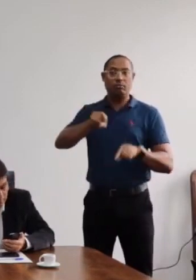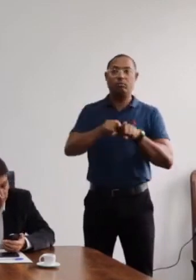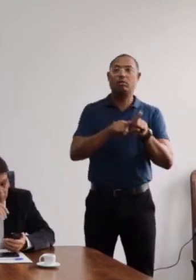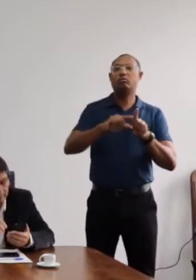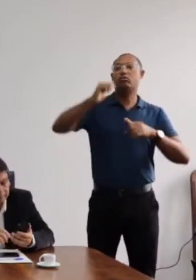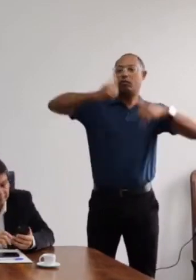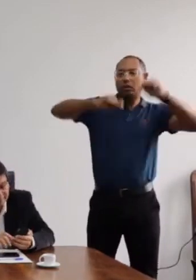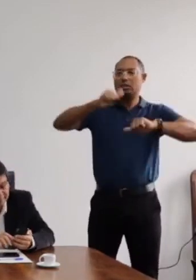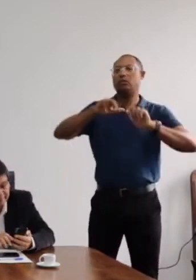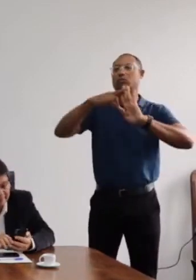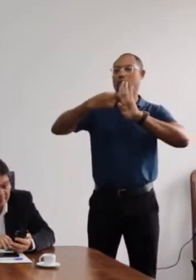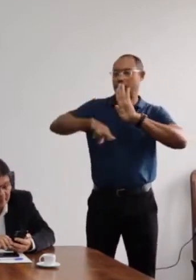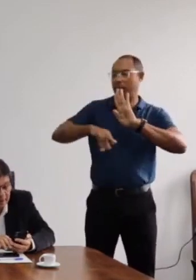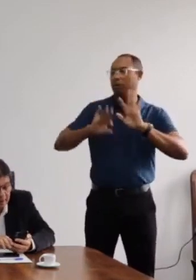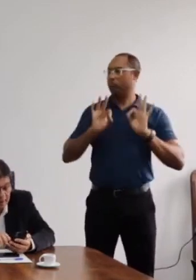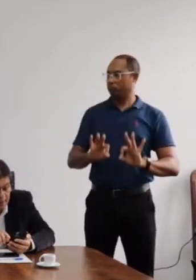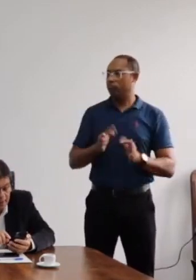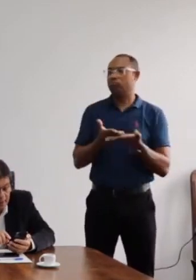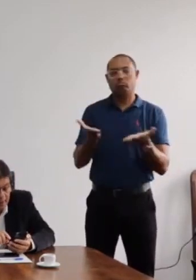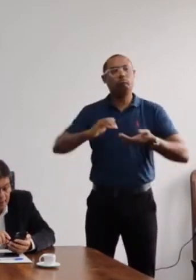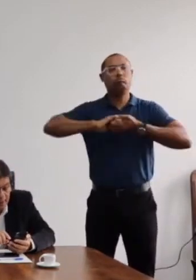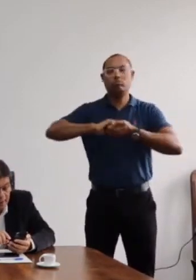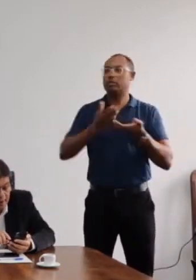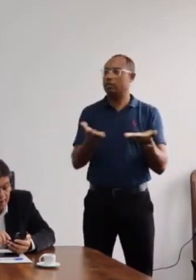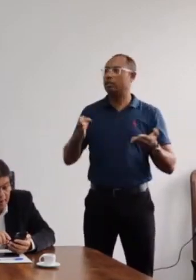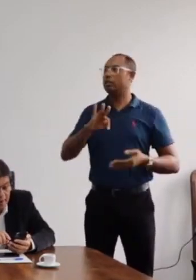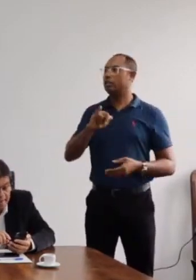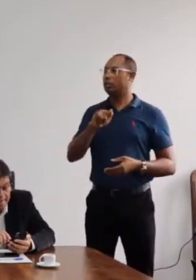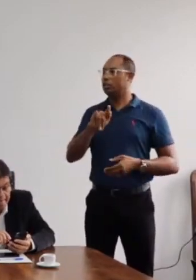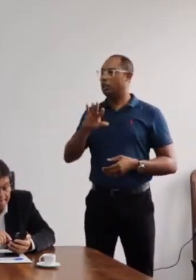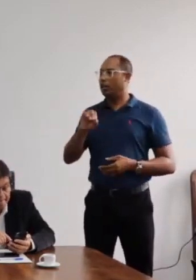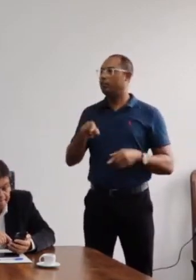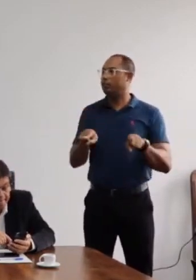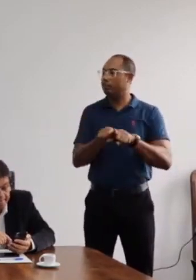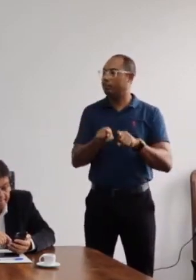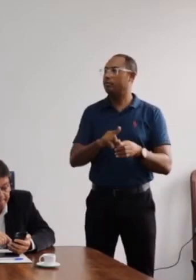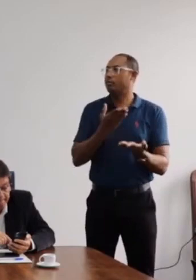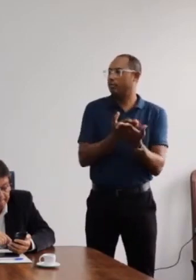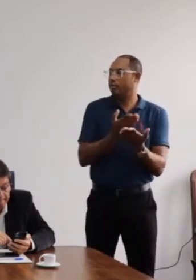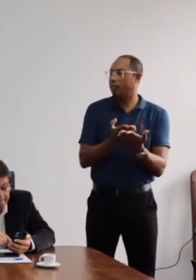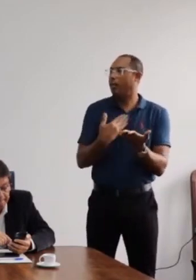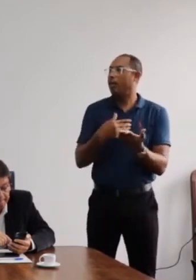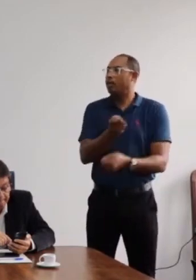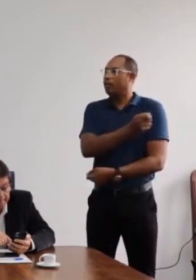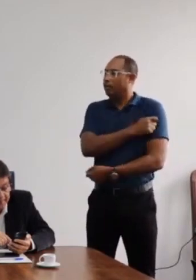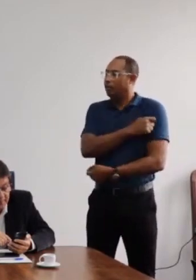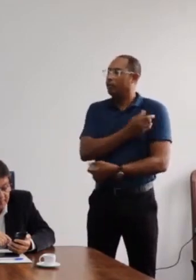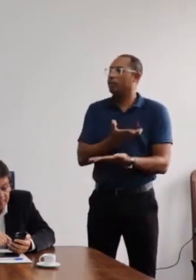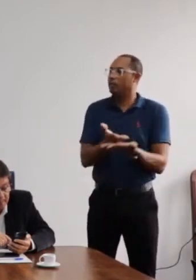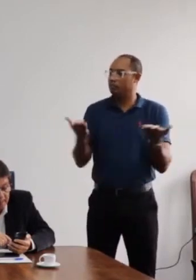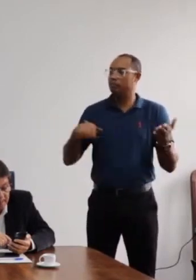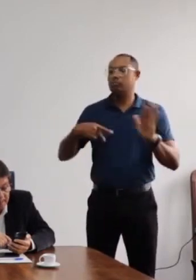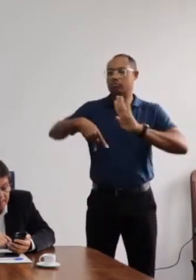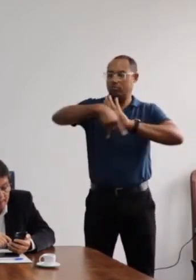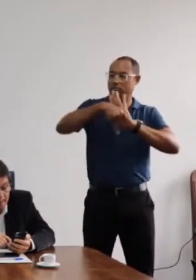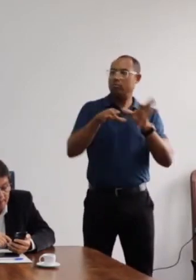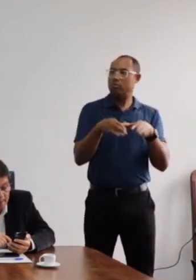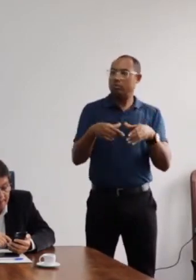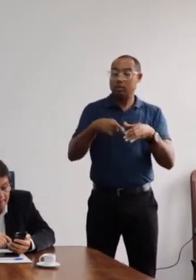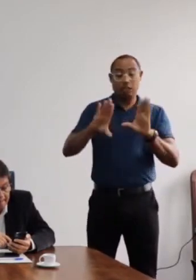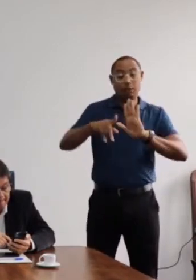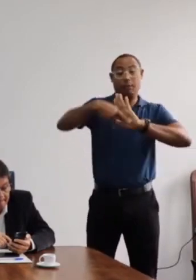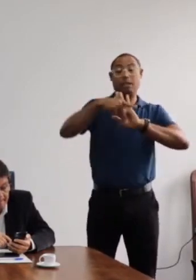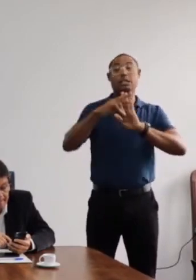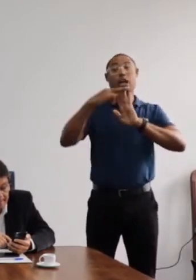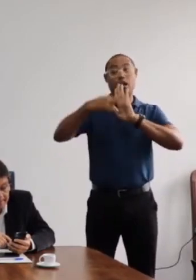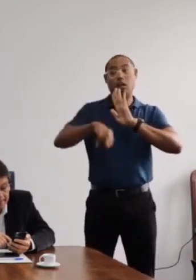UFRB. E saudar aqui Tiago, estudante em seu nome e os demais estudantes da nossa universidade.